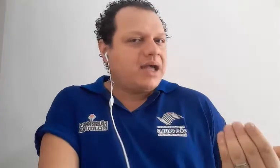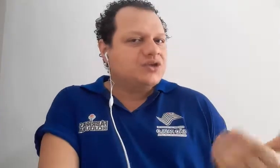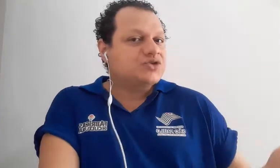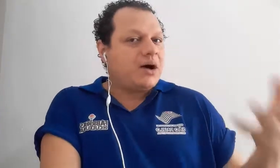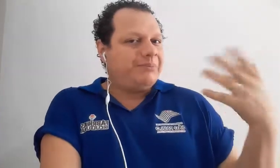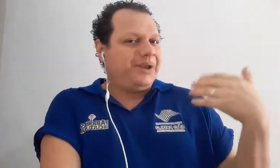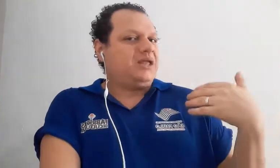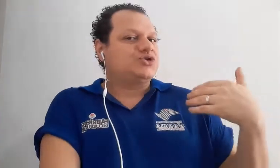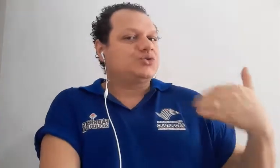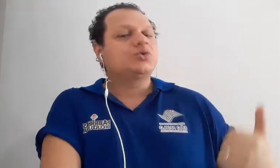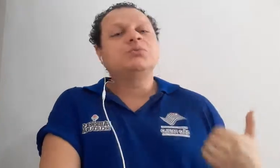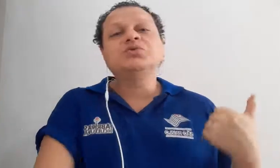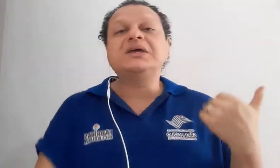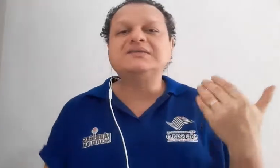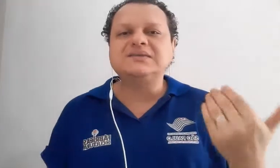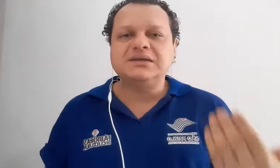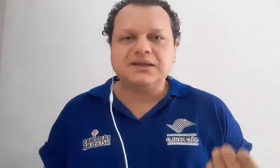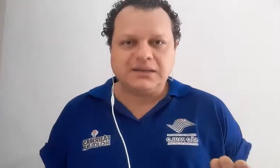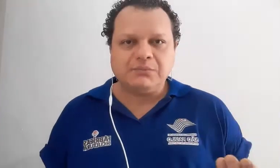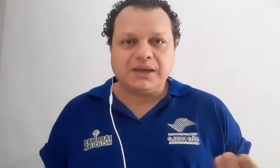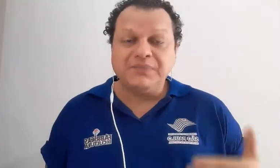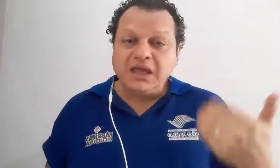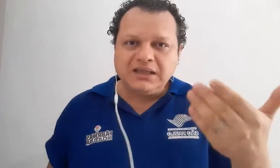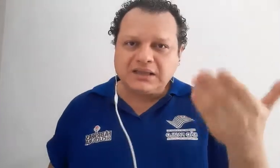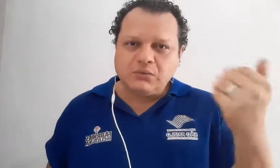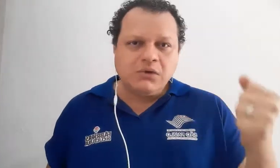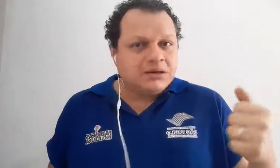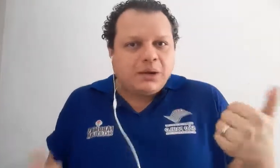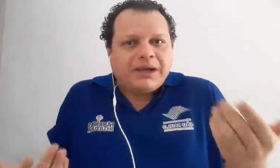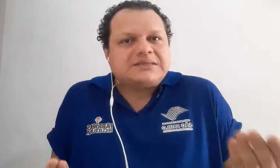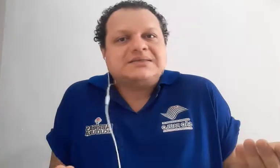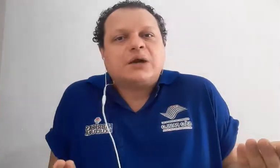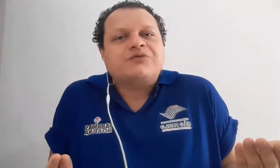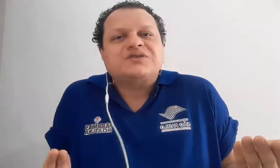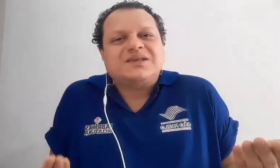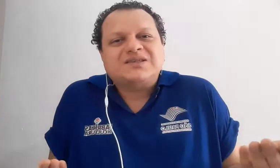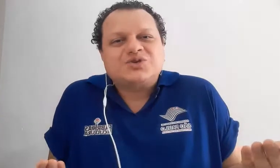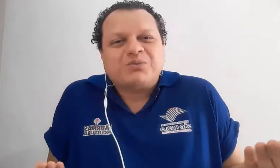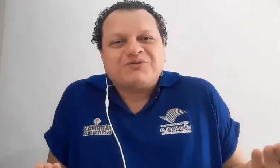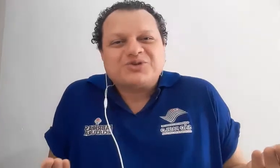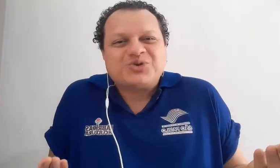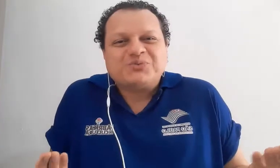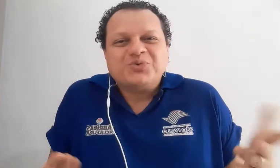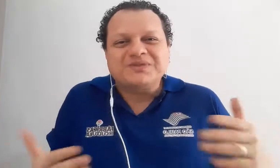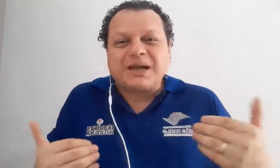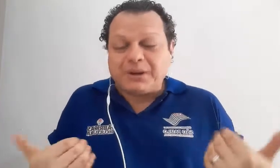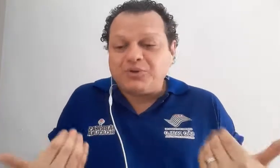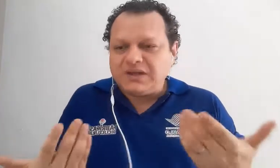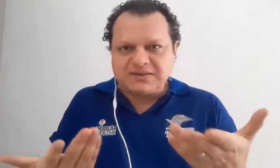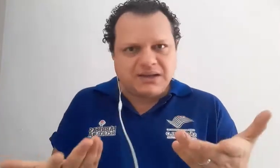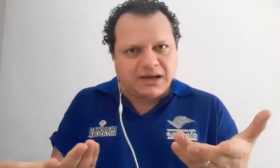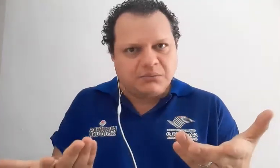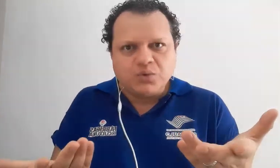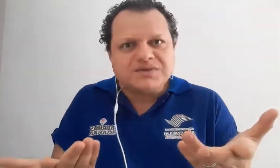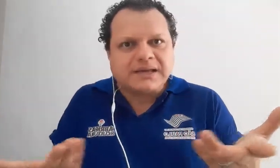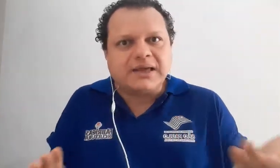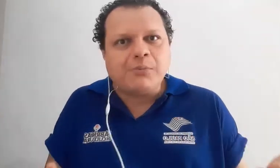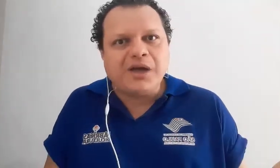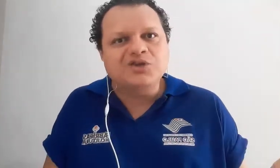só aprende, todo mundo ensina também. Então, não é necessário que você seja um professor de música para poder ensinar música, de repente,